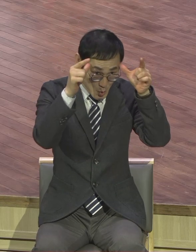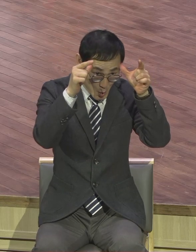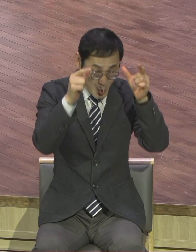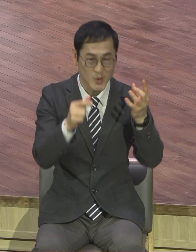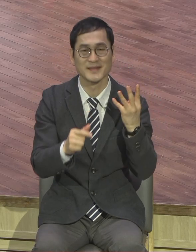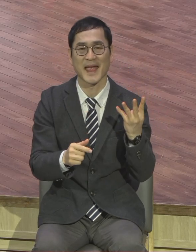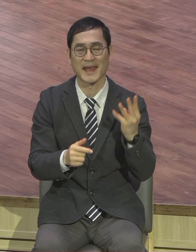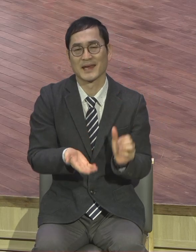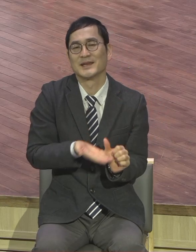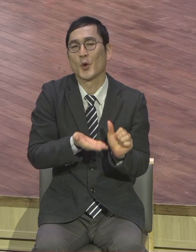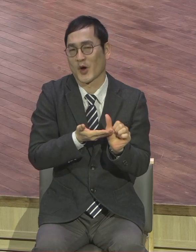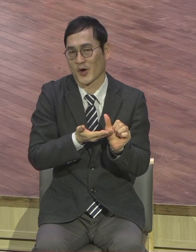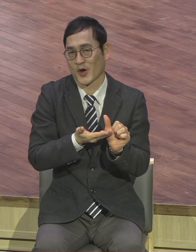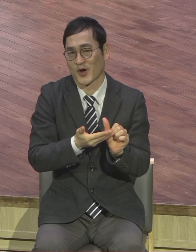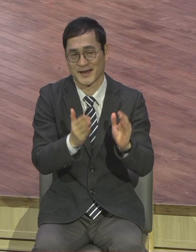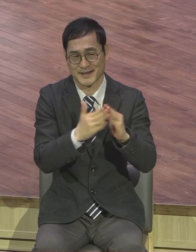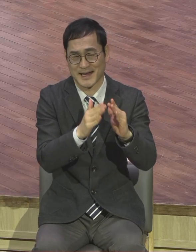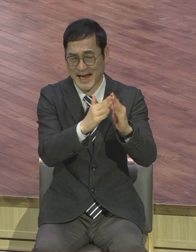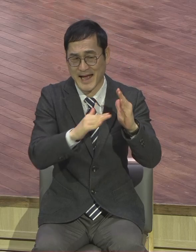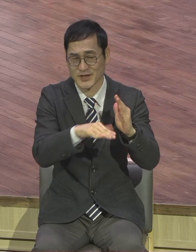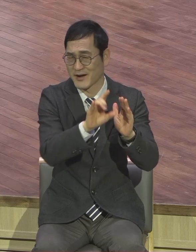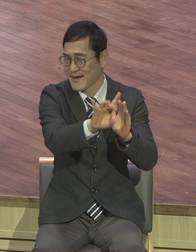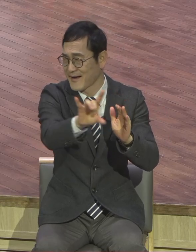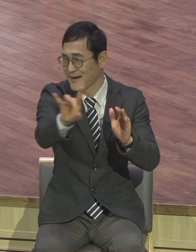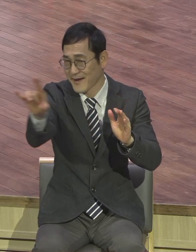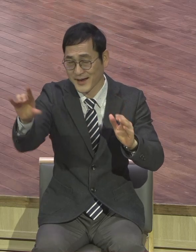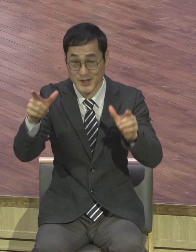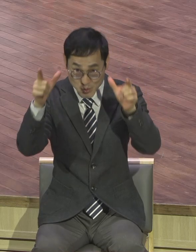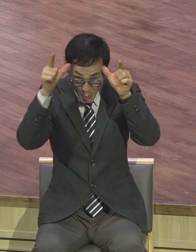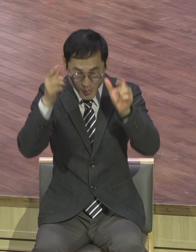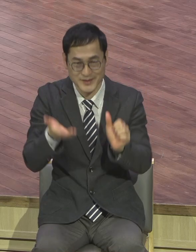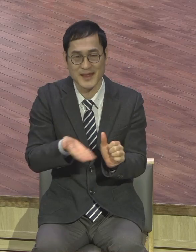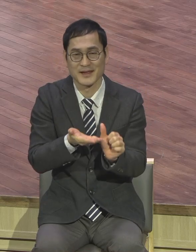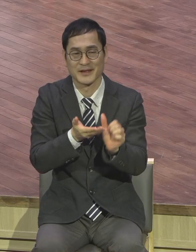키우면 가정이 행복해진다라는 내용이었습니다.